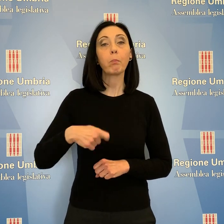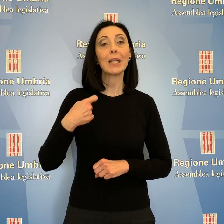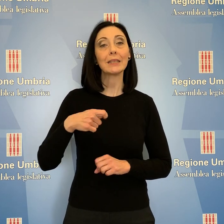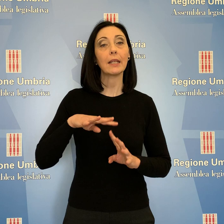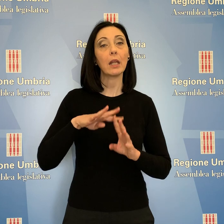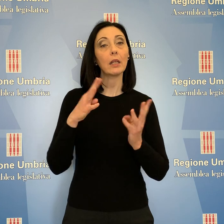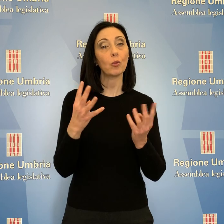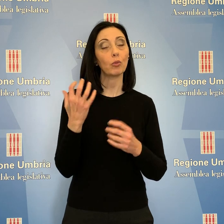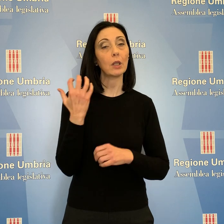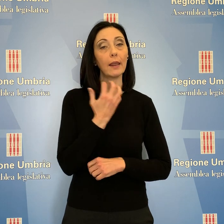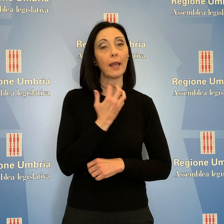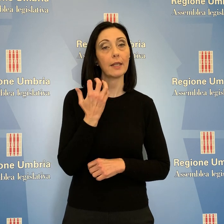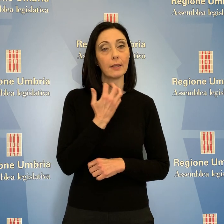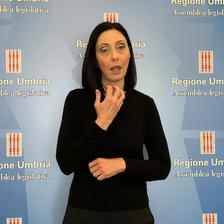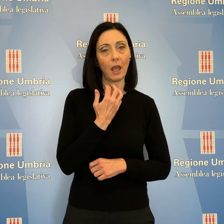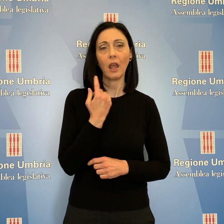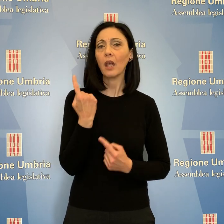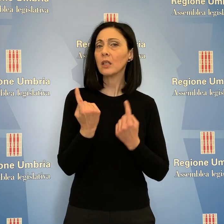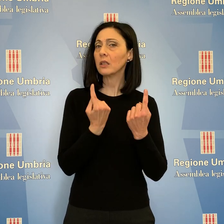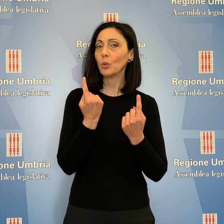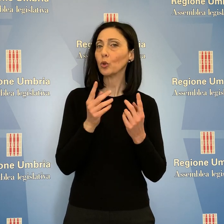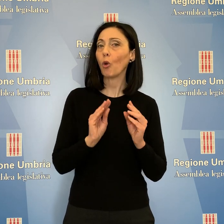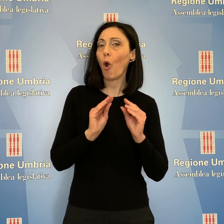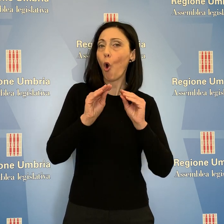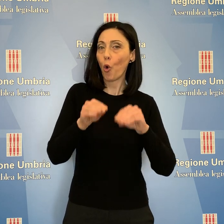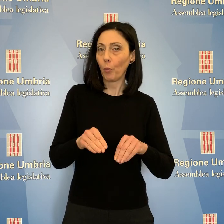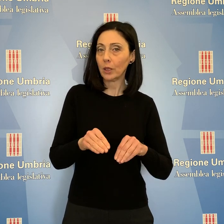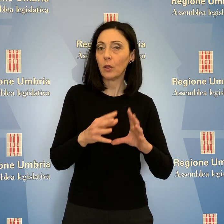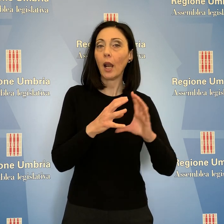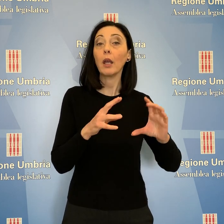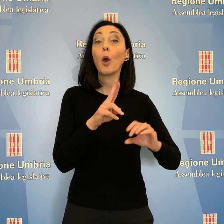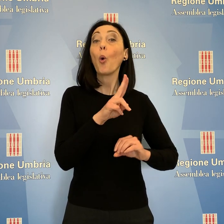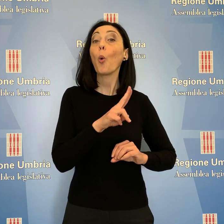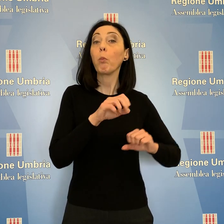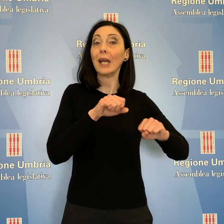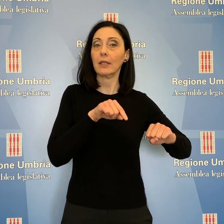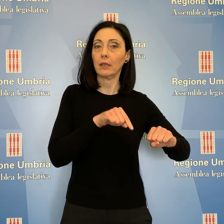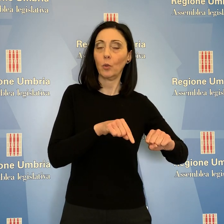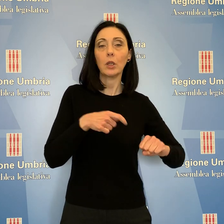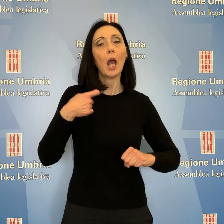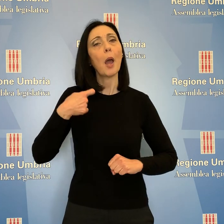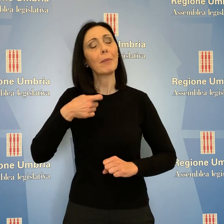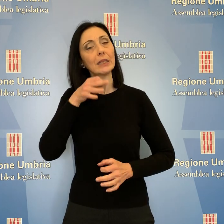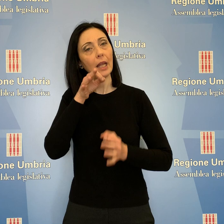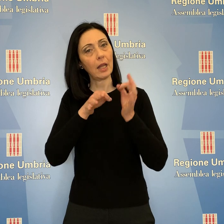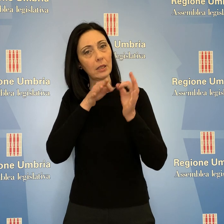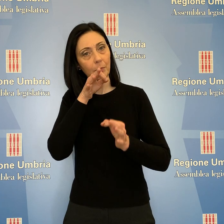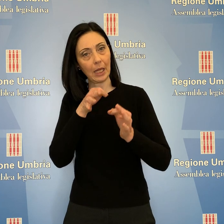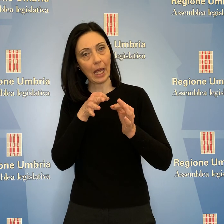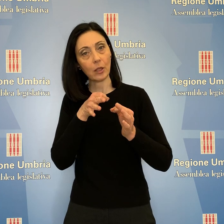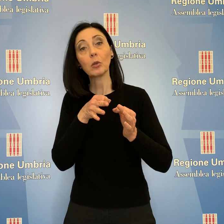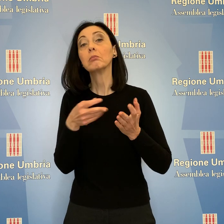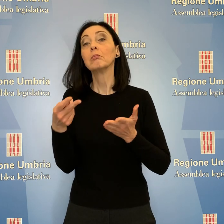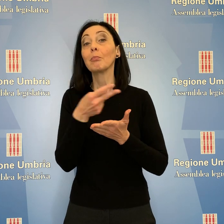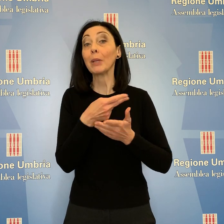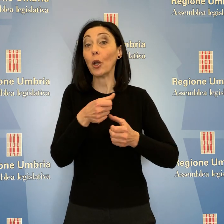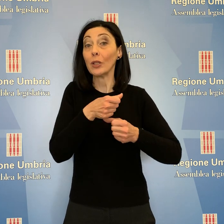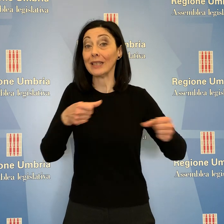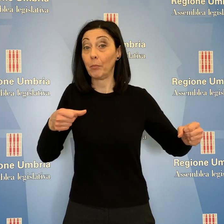Giunta Donatella Tesei la situazione occupazionale di Umbria Salute. La Presidente ha spiegato che il piano di stabilizzazione di Umbria